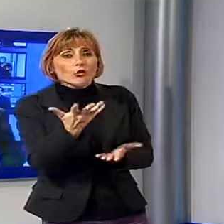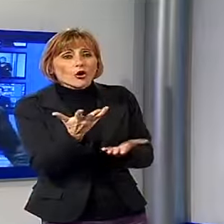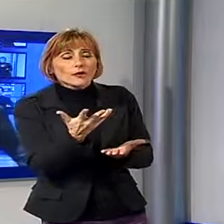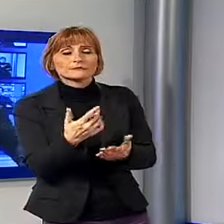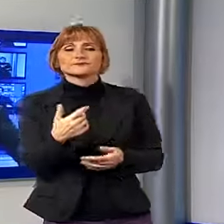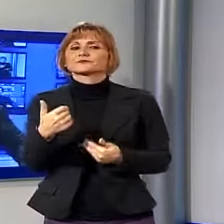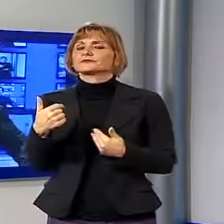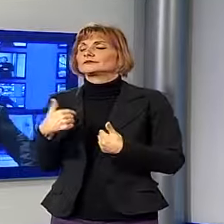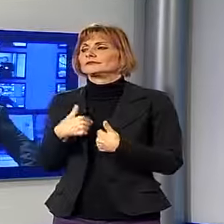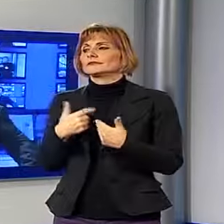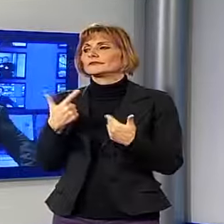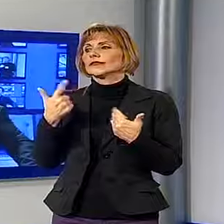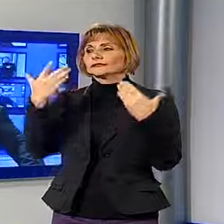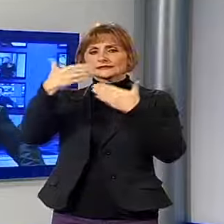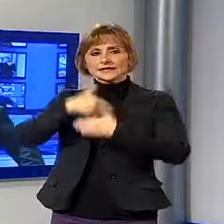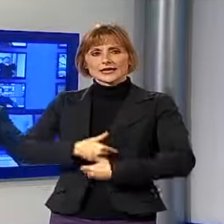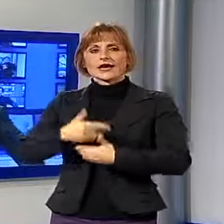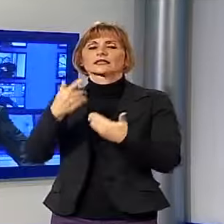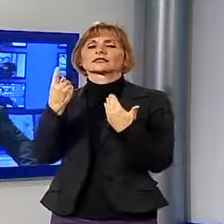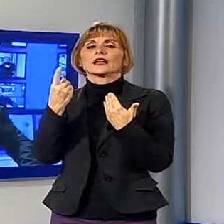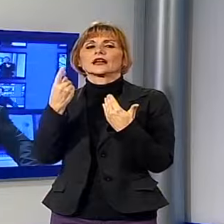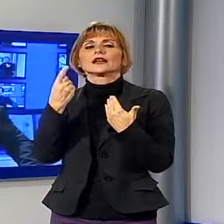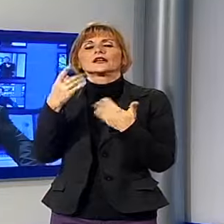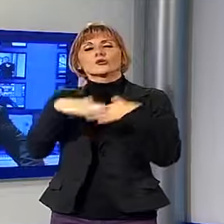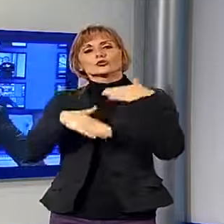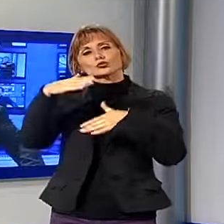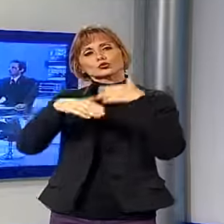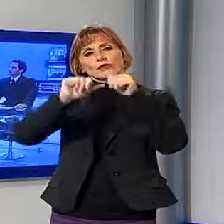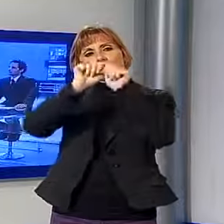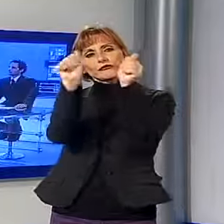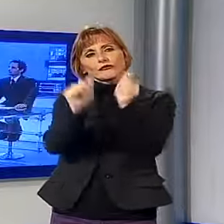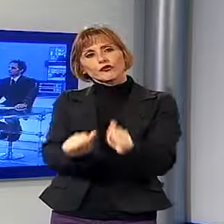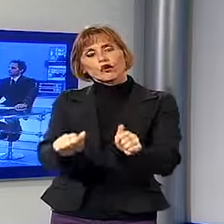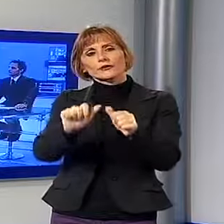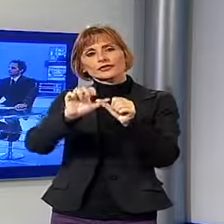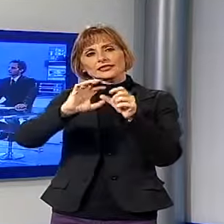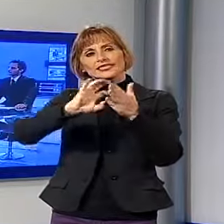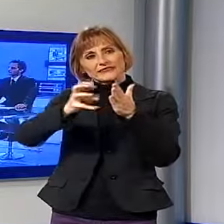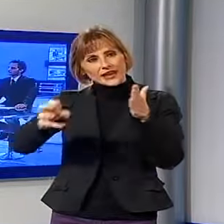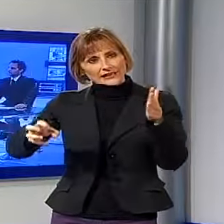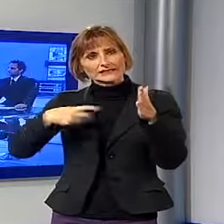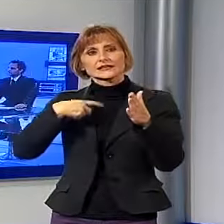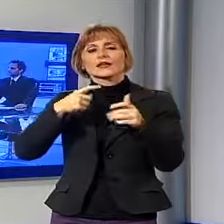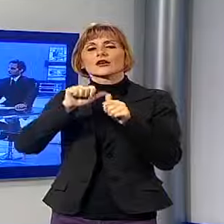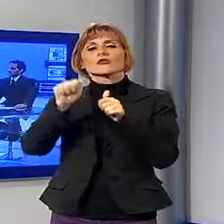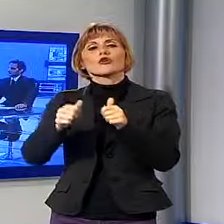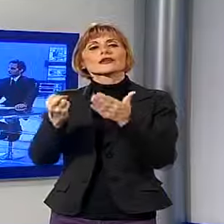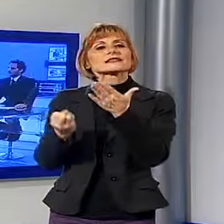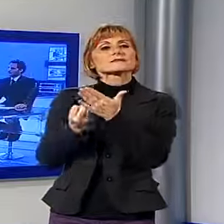strutturata in vari differenti anche modi espressivi, nel senso che la prima